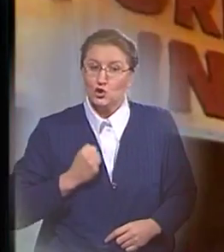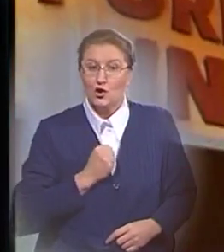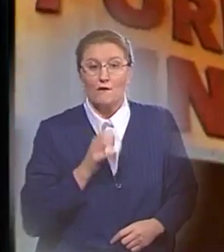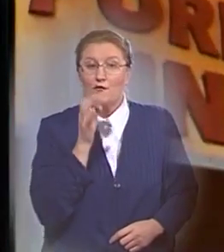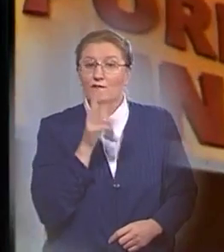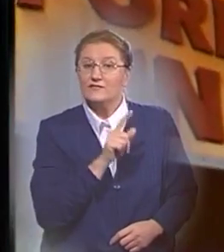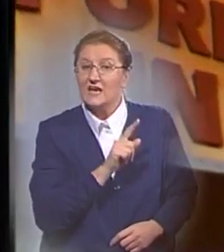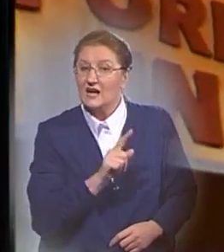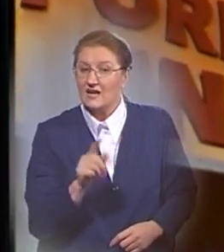время».